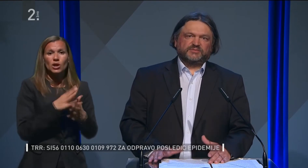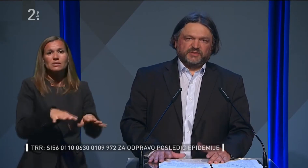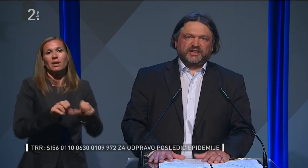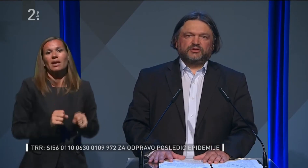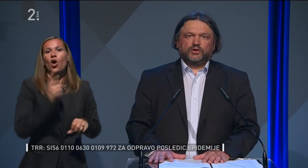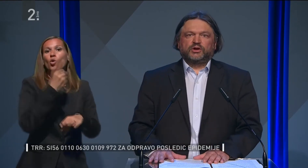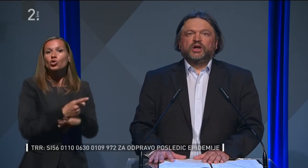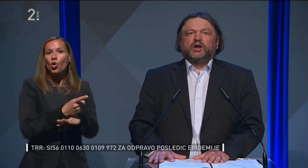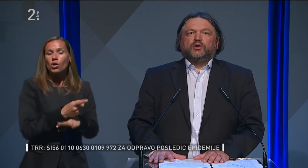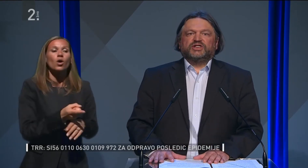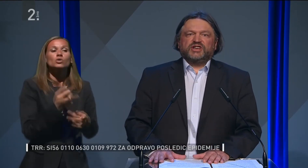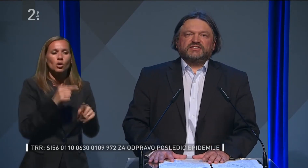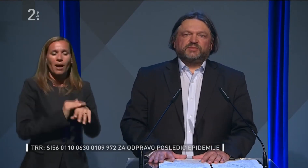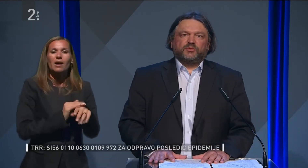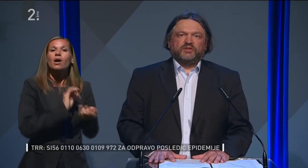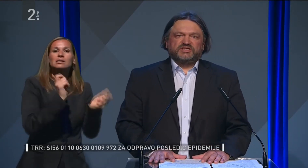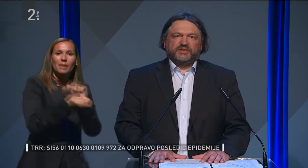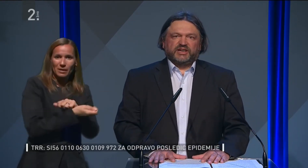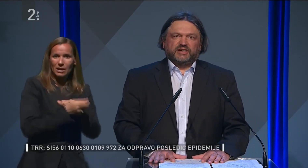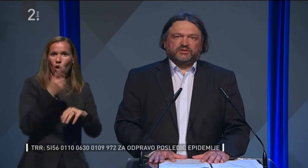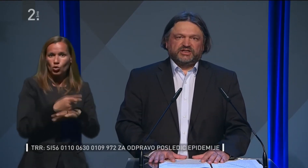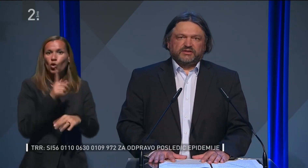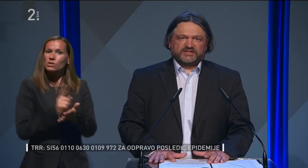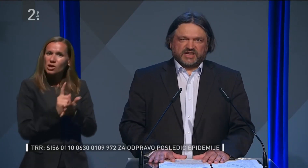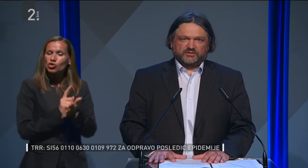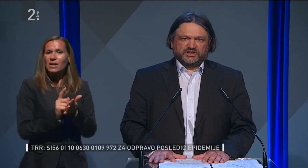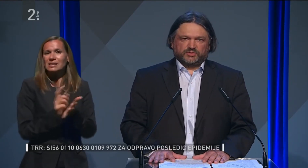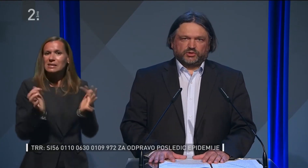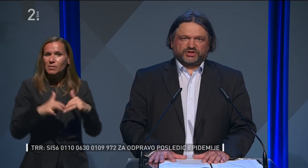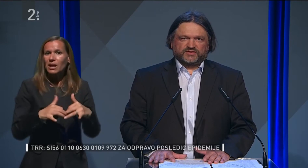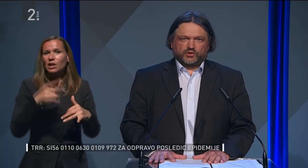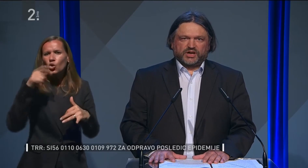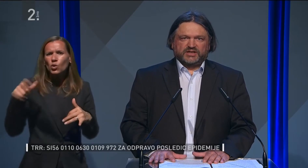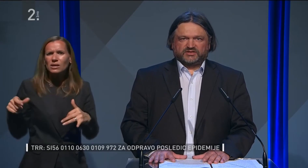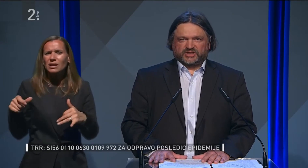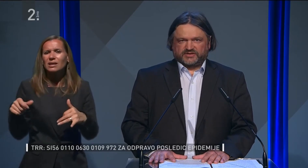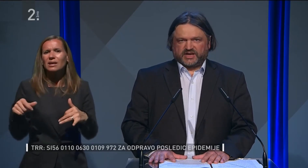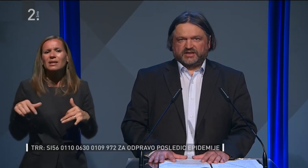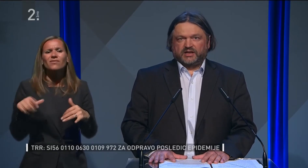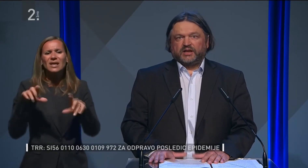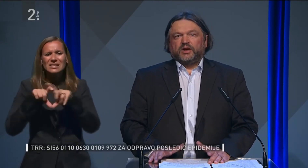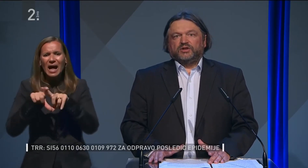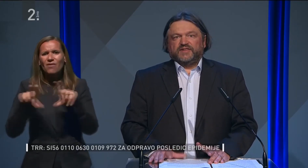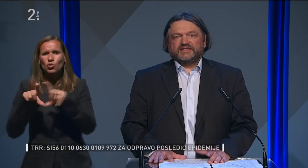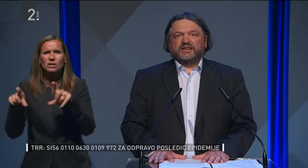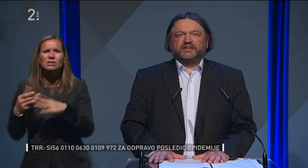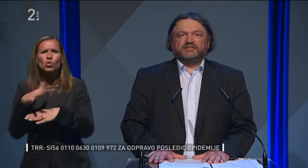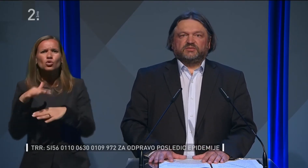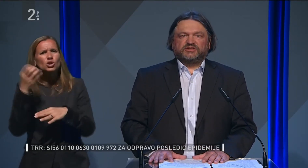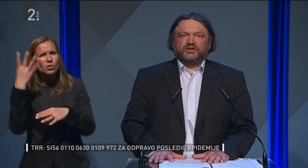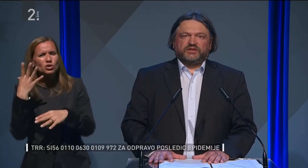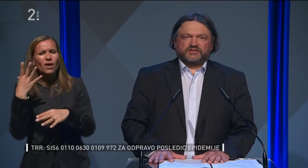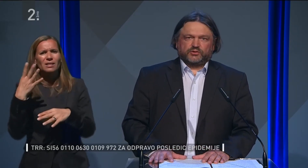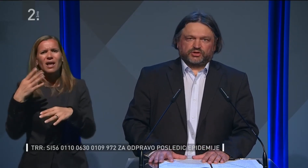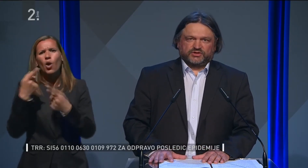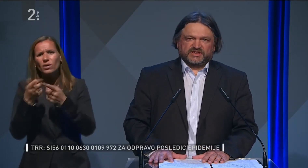oziroma spremenila odlok o začasni prepovedi zbiranja ljudi v zavodih z področja vzgoje in izobraževanja, univerzah in